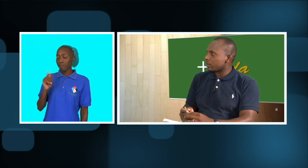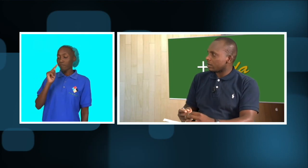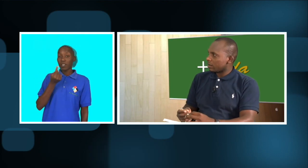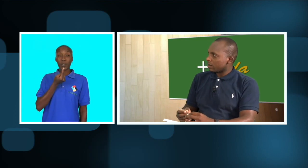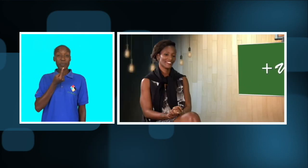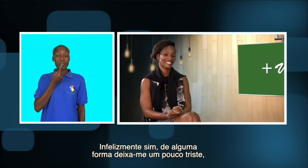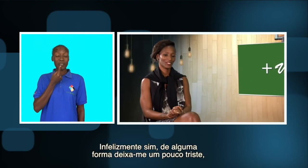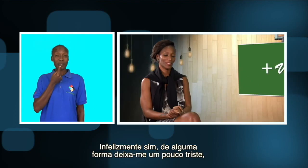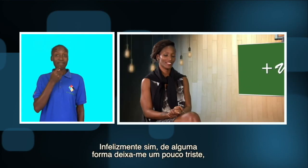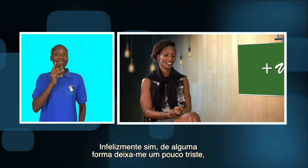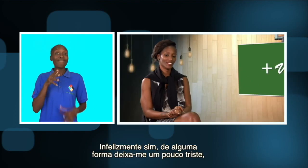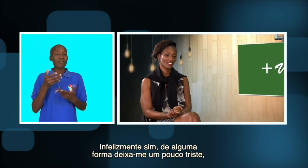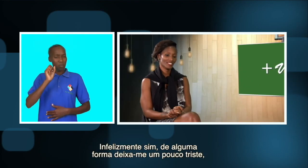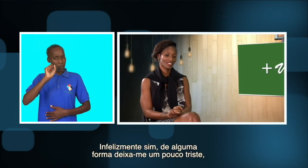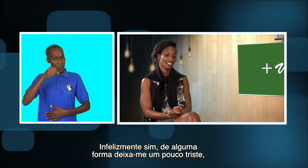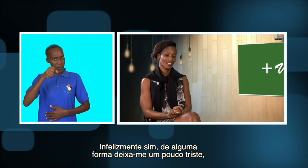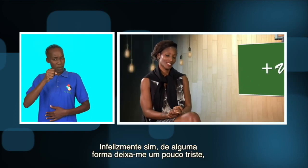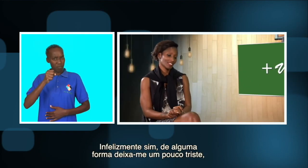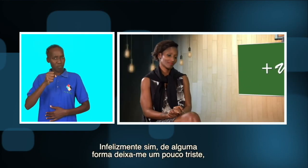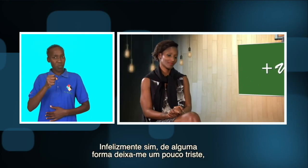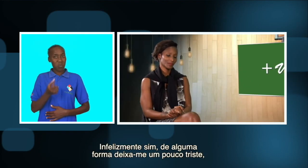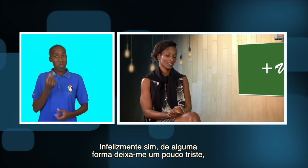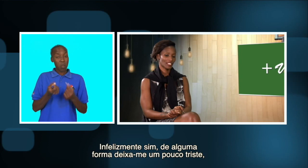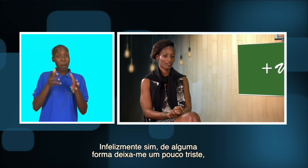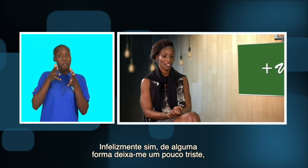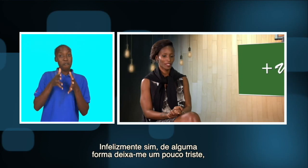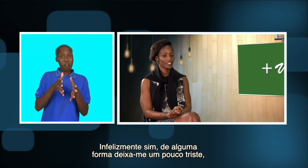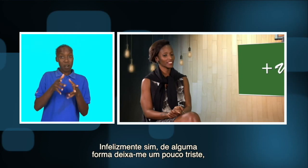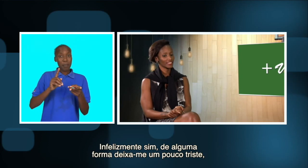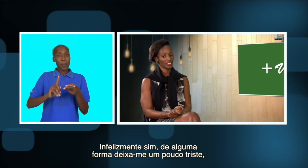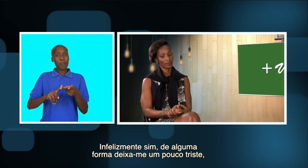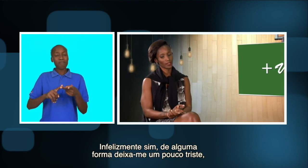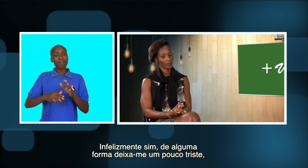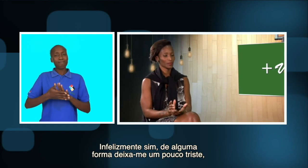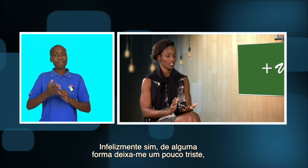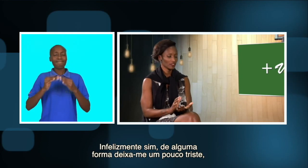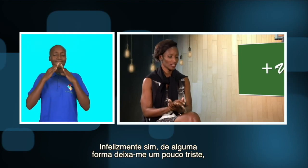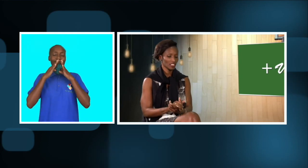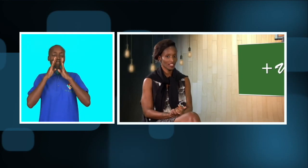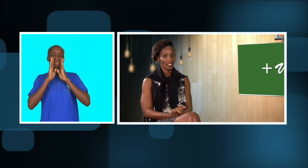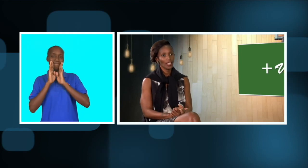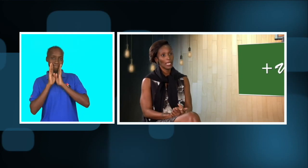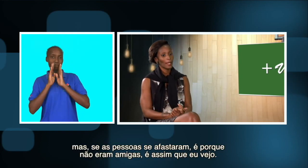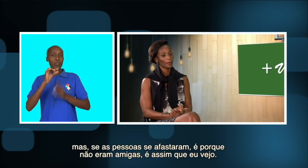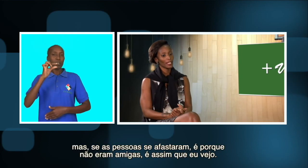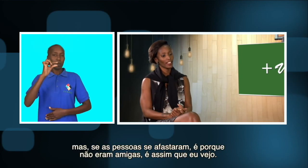acidente. Infelizmente, sim. De uma certa forma, sim. Deixou-me sempre um bocadinho triste.